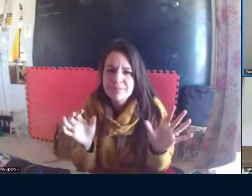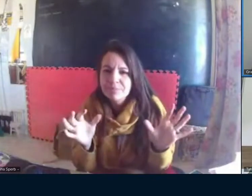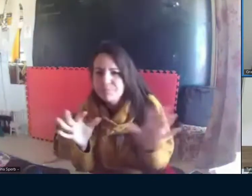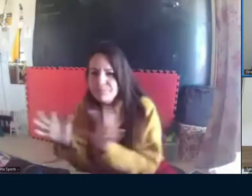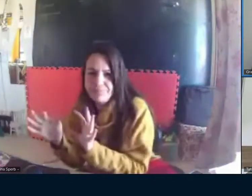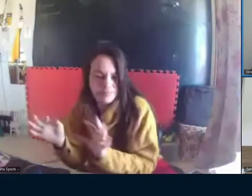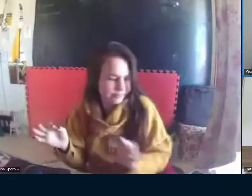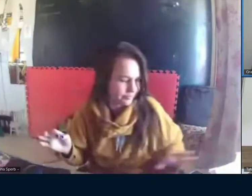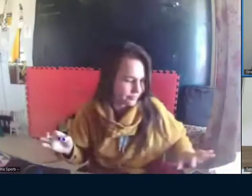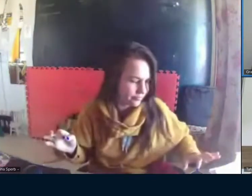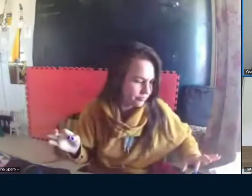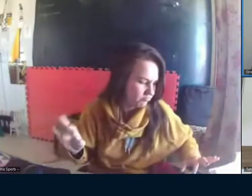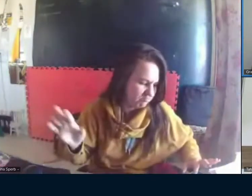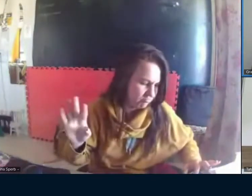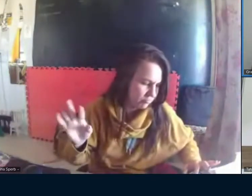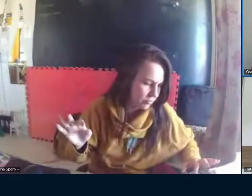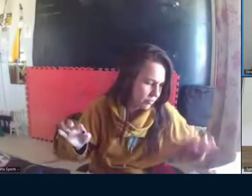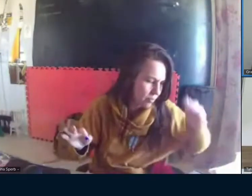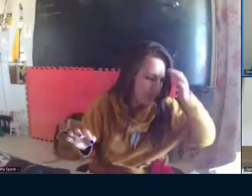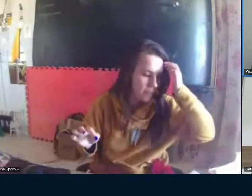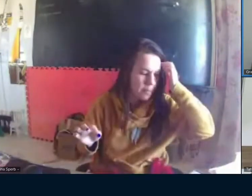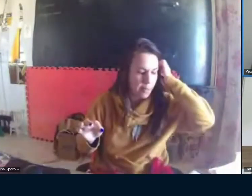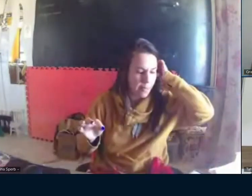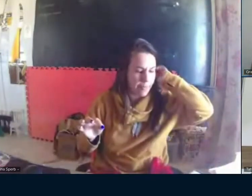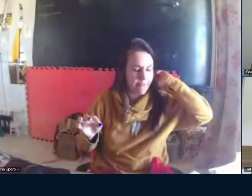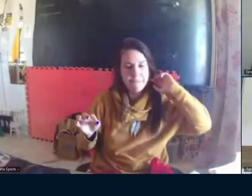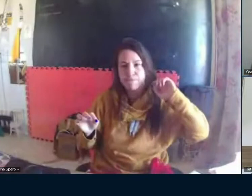Quais são esses? Quais aspectos são esses?